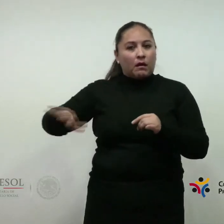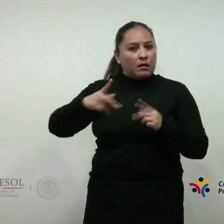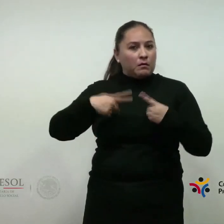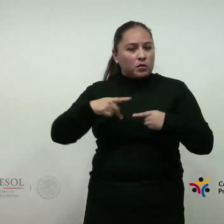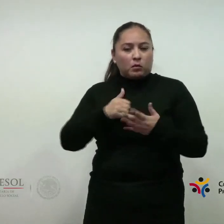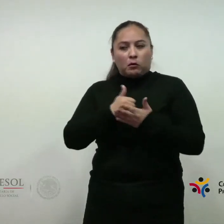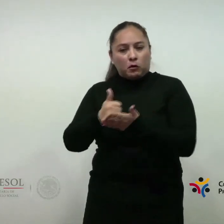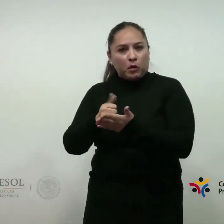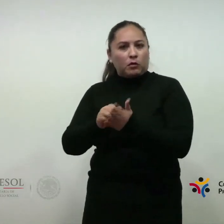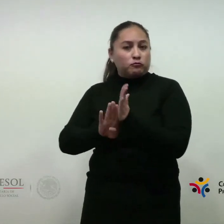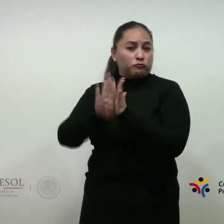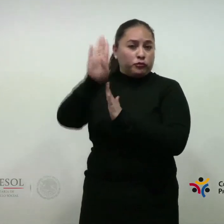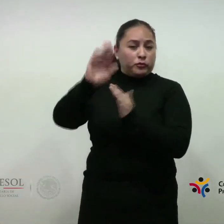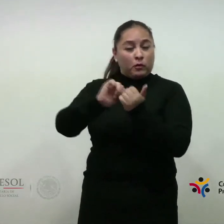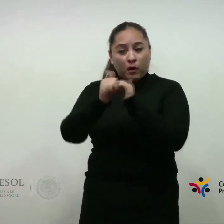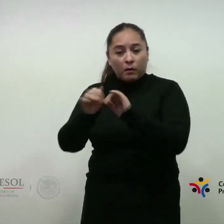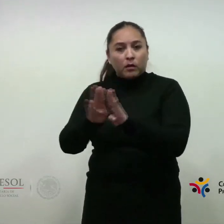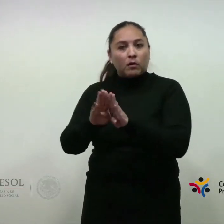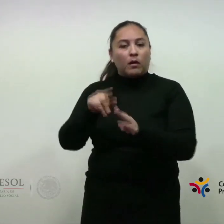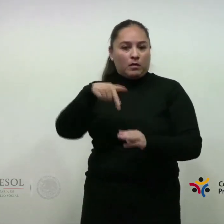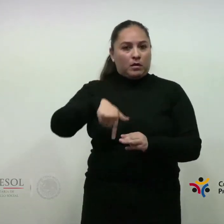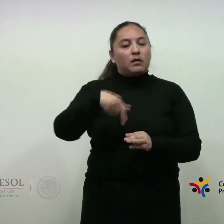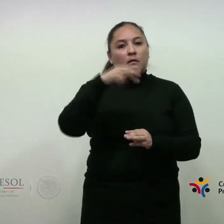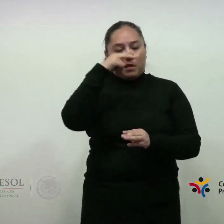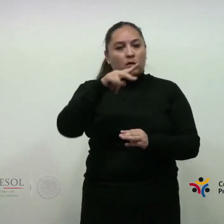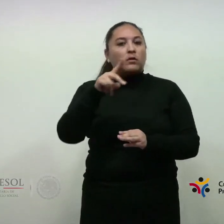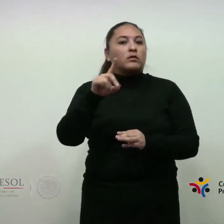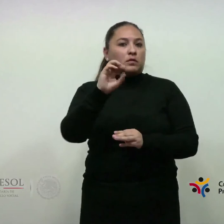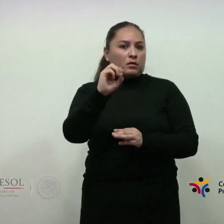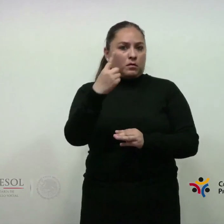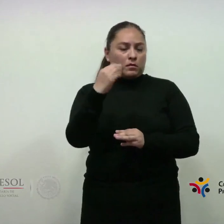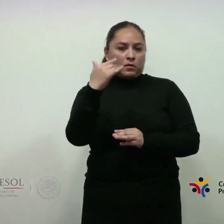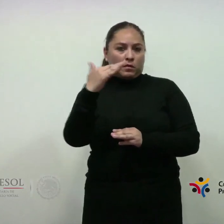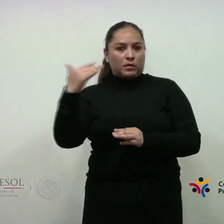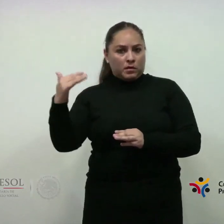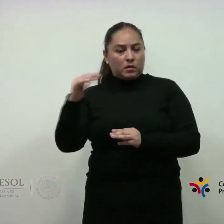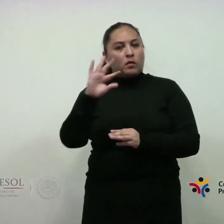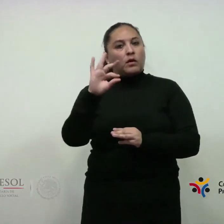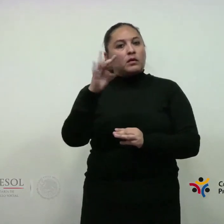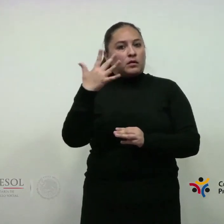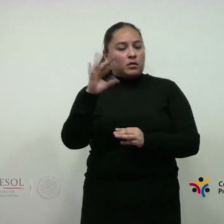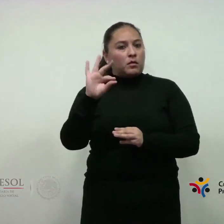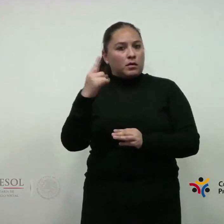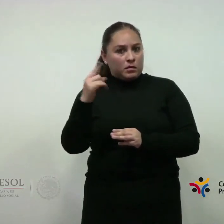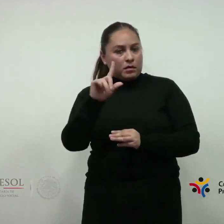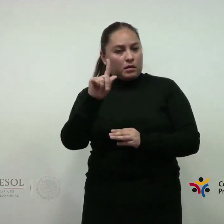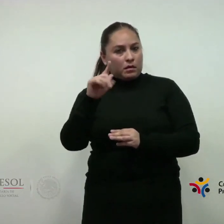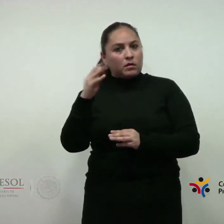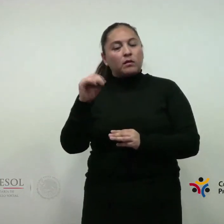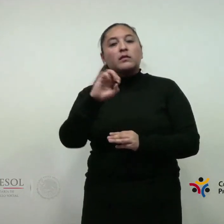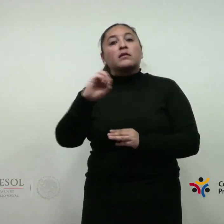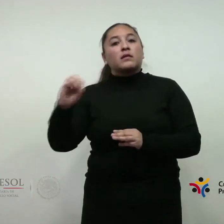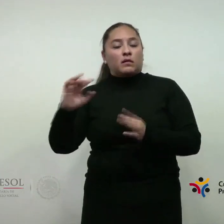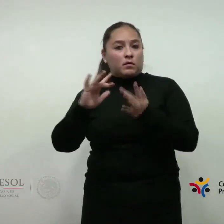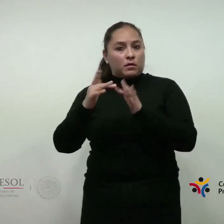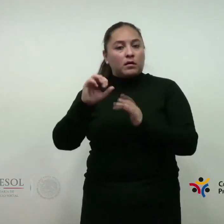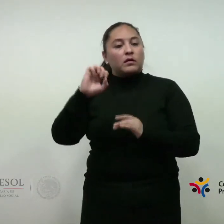zonas prioritarias, en la Ciudad de México 0155-5541-7900 ext.